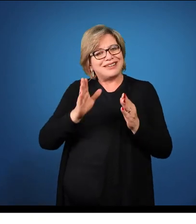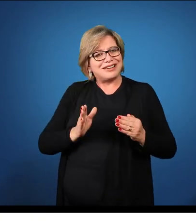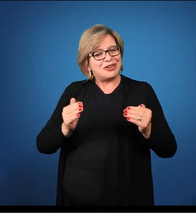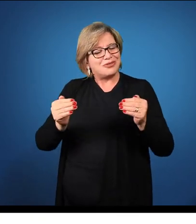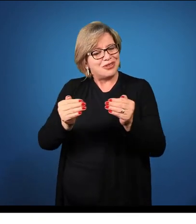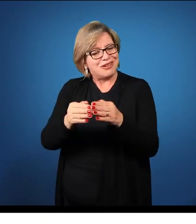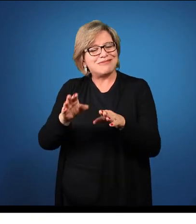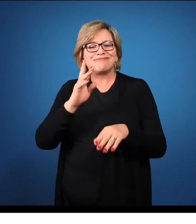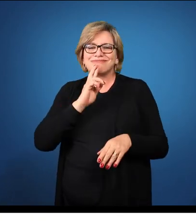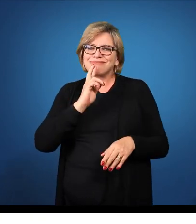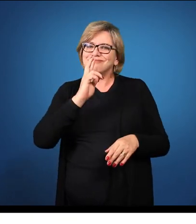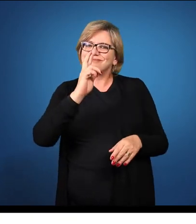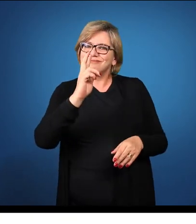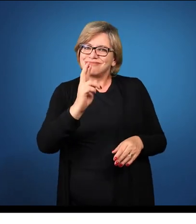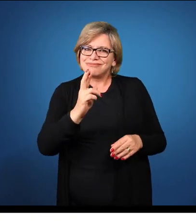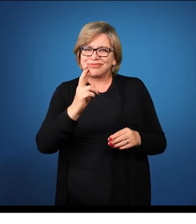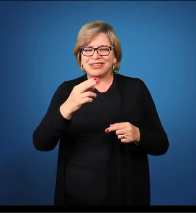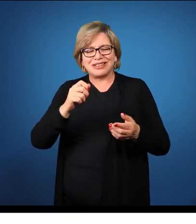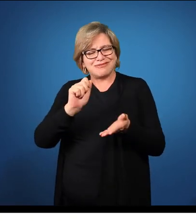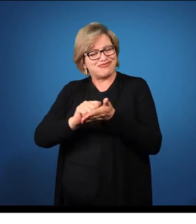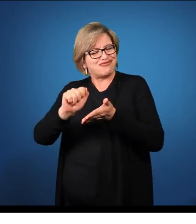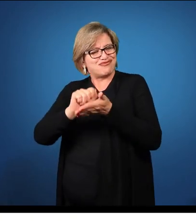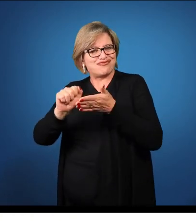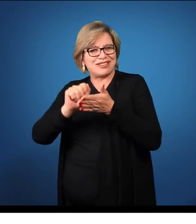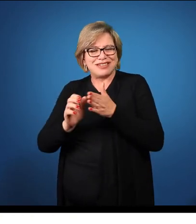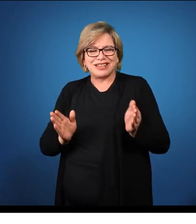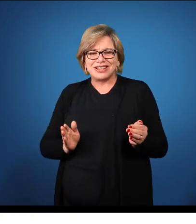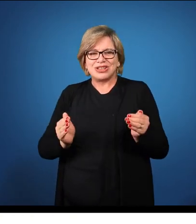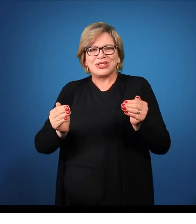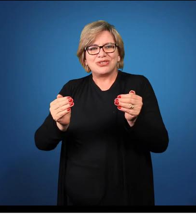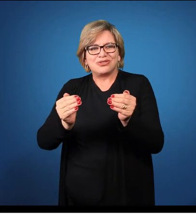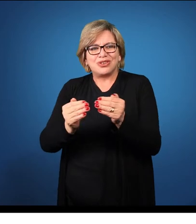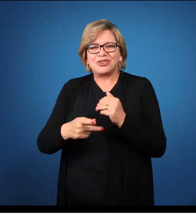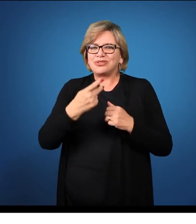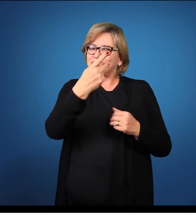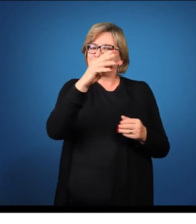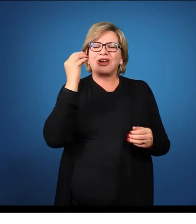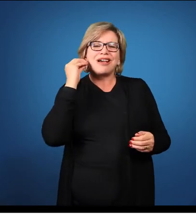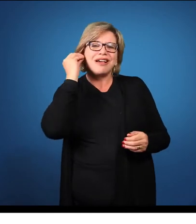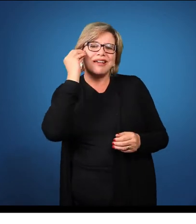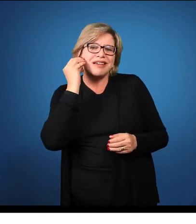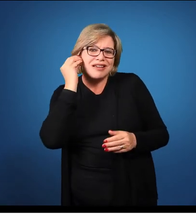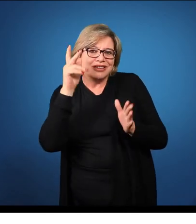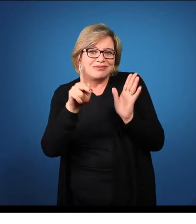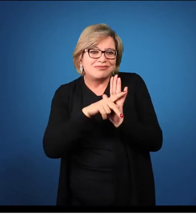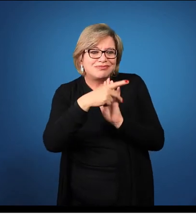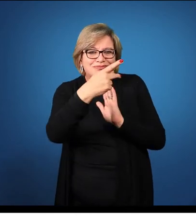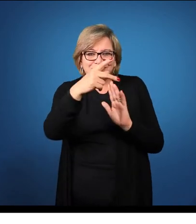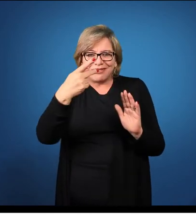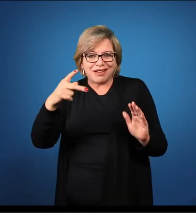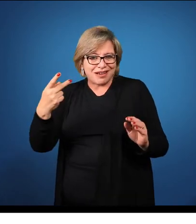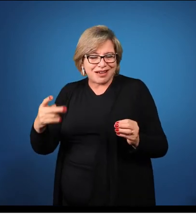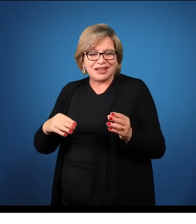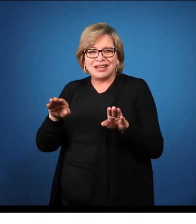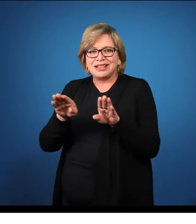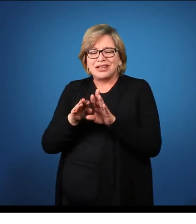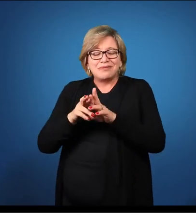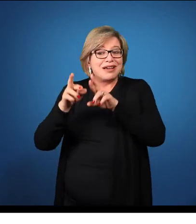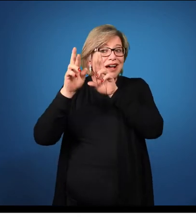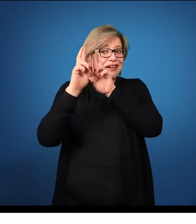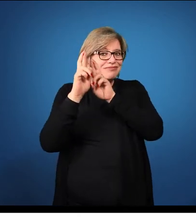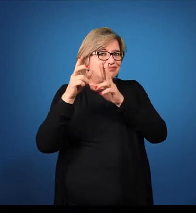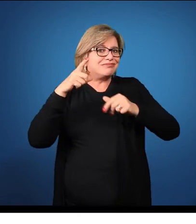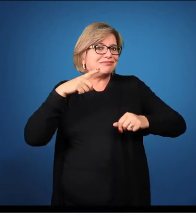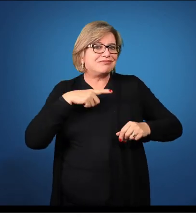responderem lá no fórum, a escreverem lá no fórum as suas experiências também, as suas expectativas